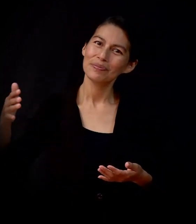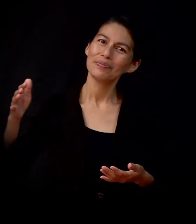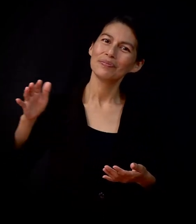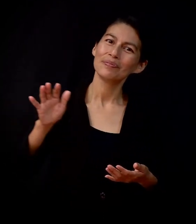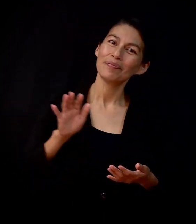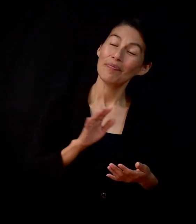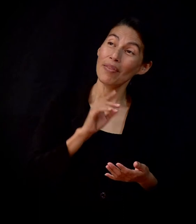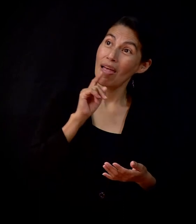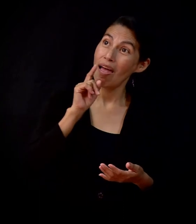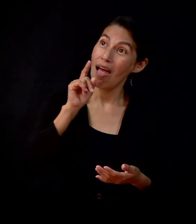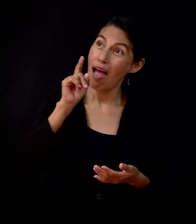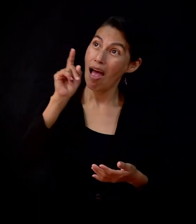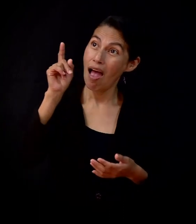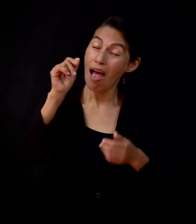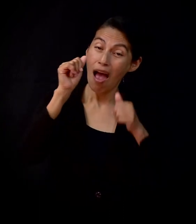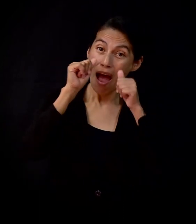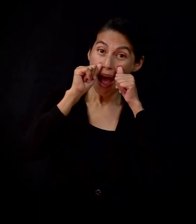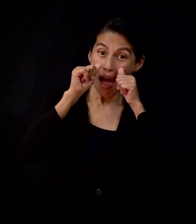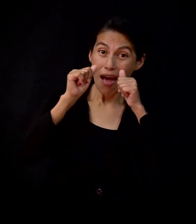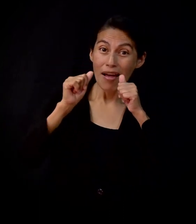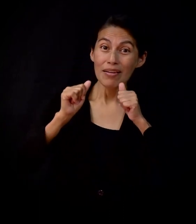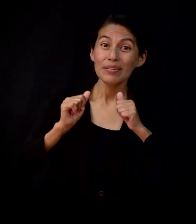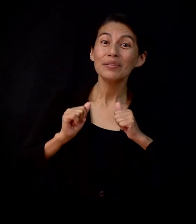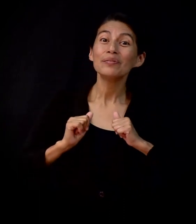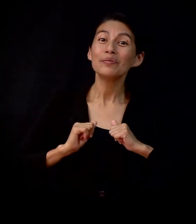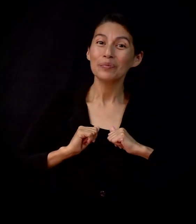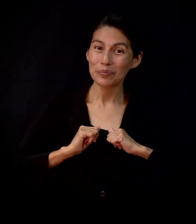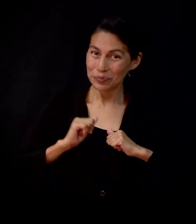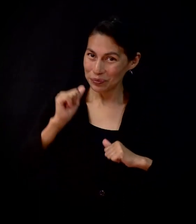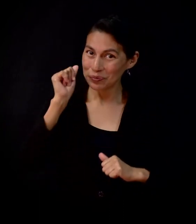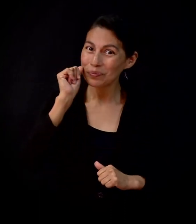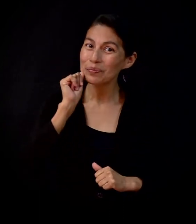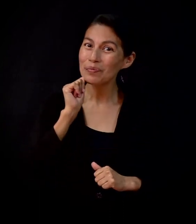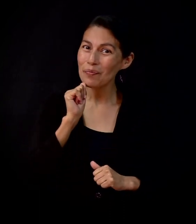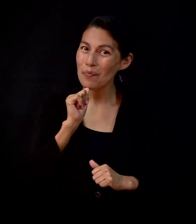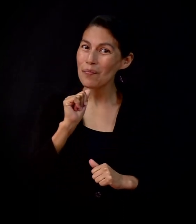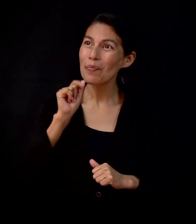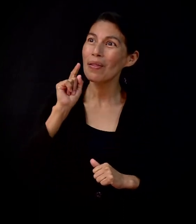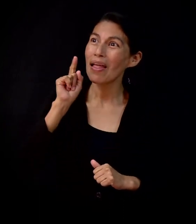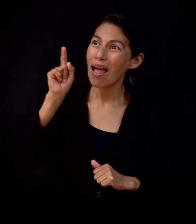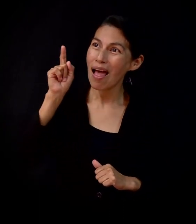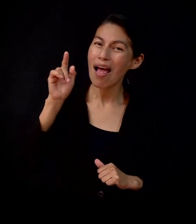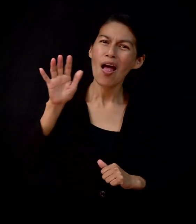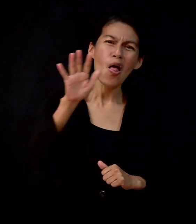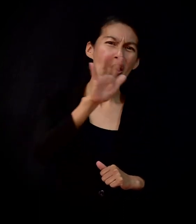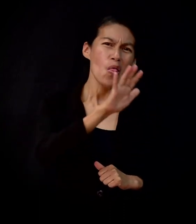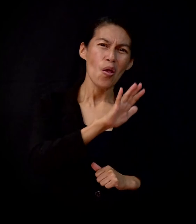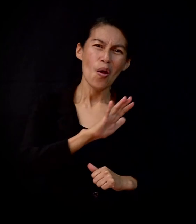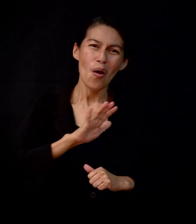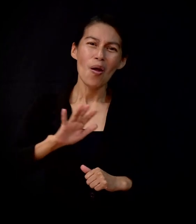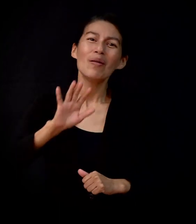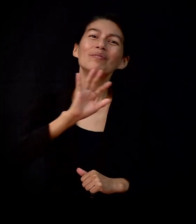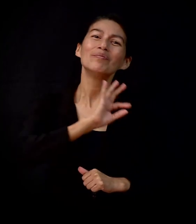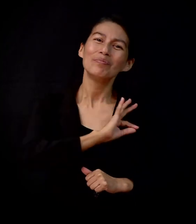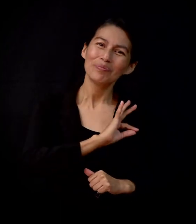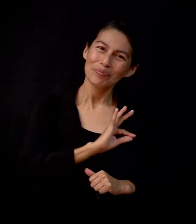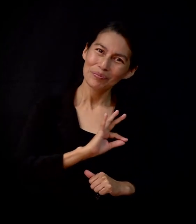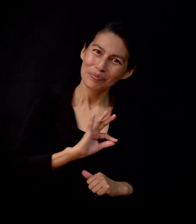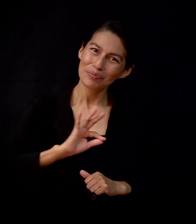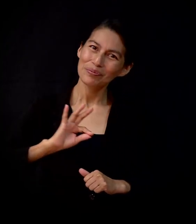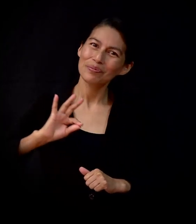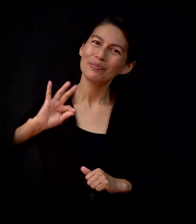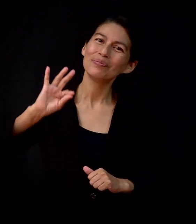Él siempre escucha, nada escapa a su poder